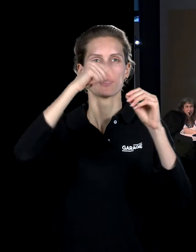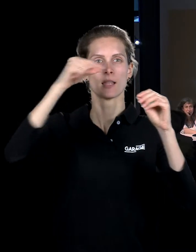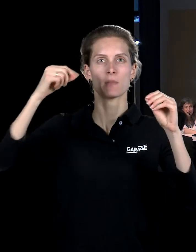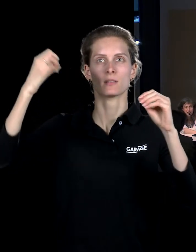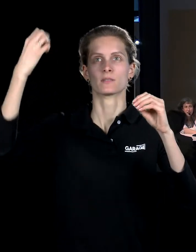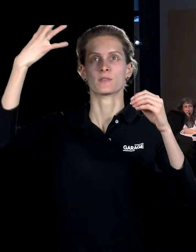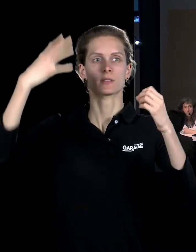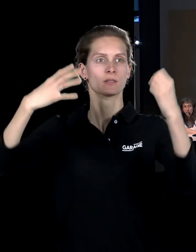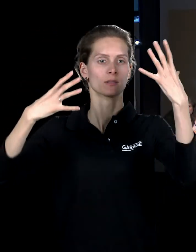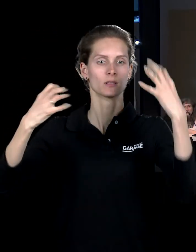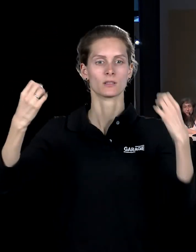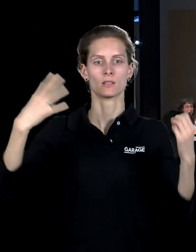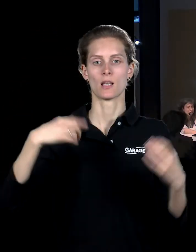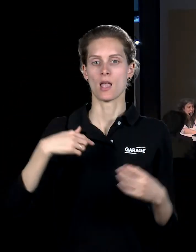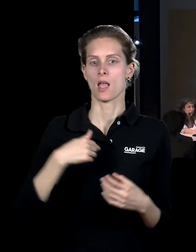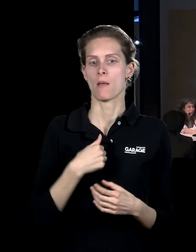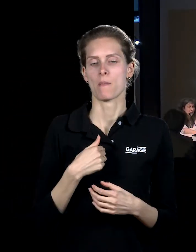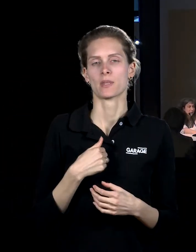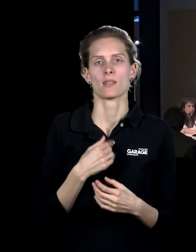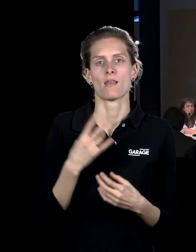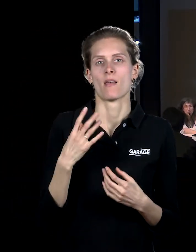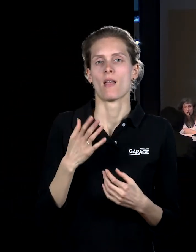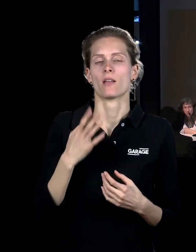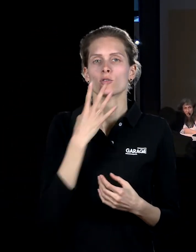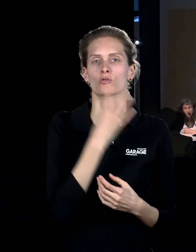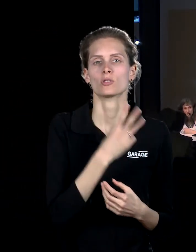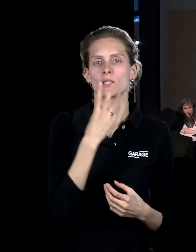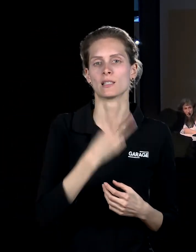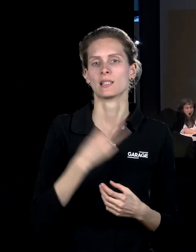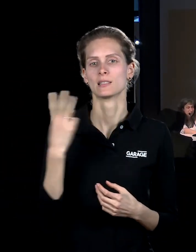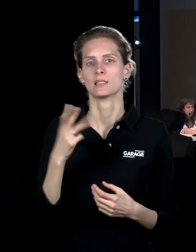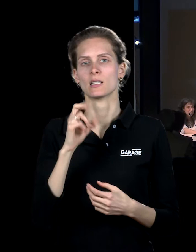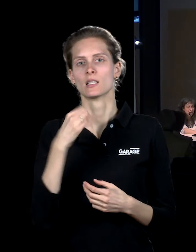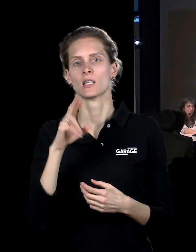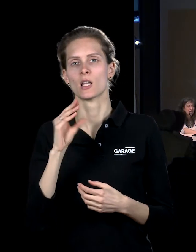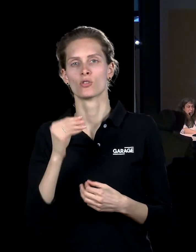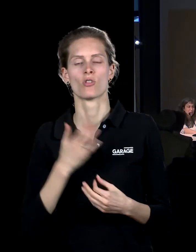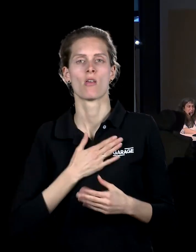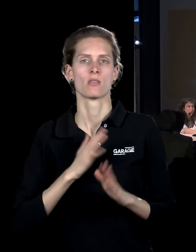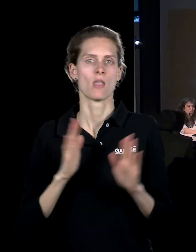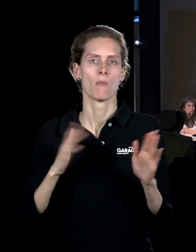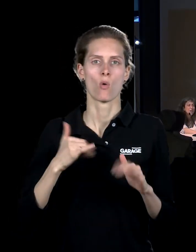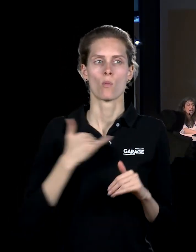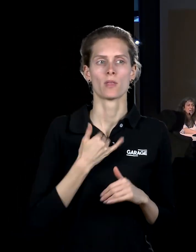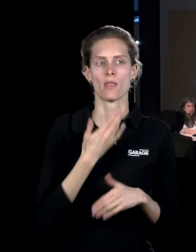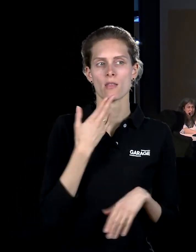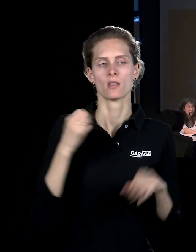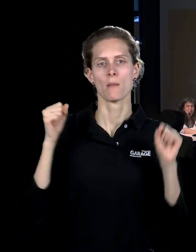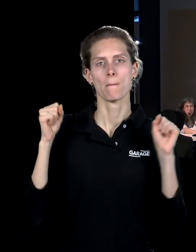кейджа, я не обладаю авторскими правами. Я не обладаю авторскими правами на Белоснежку.